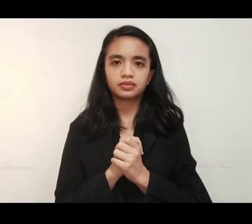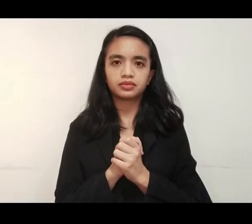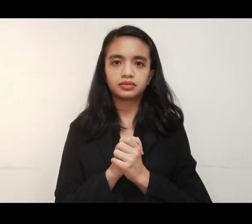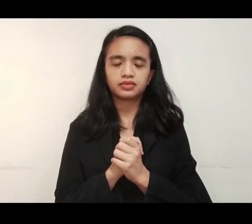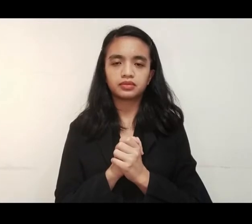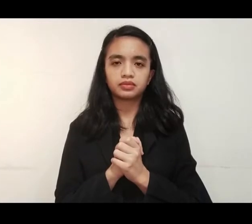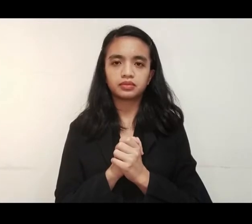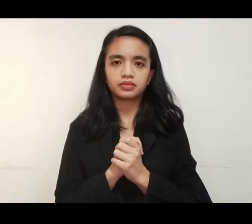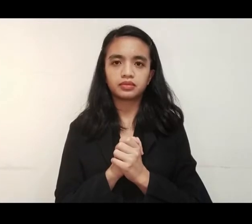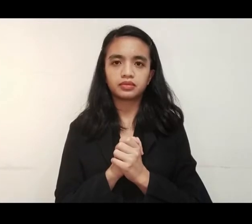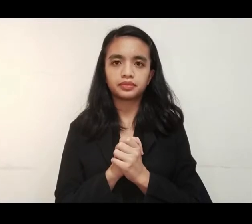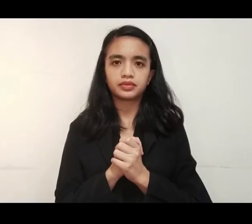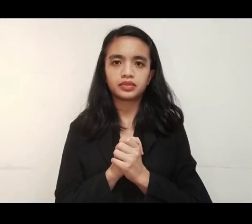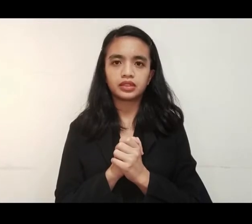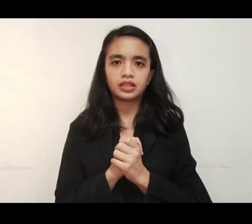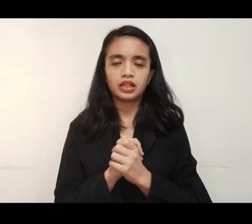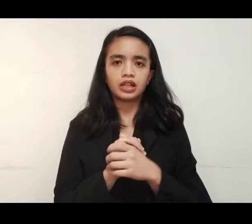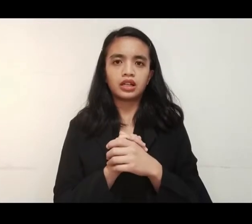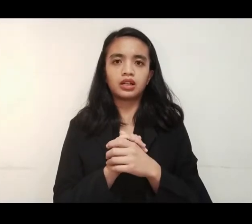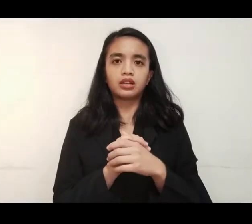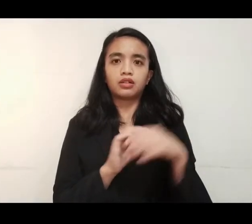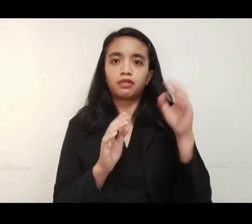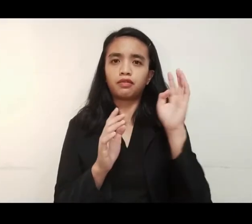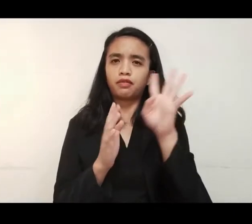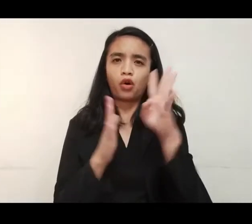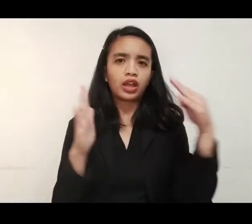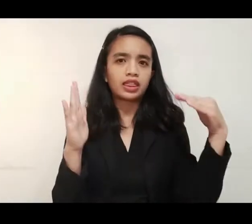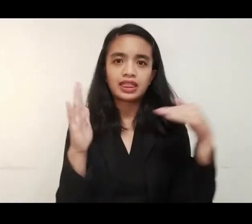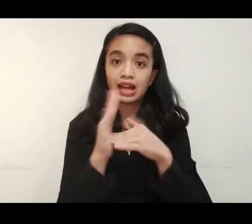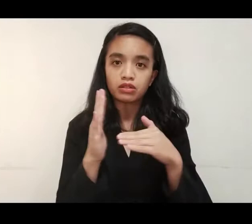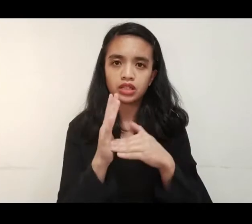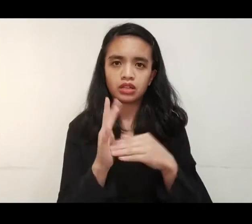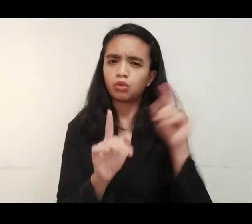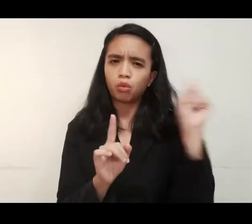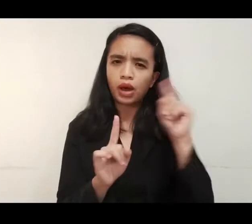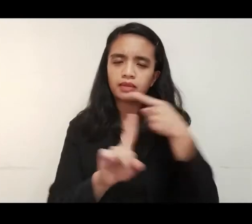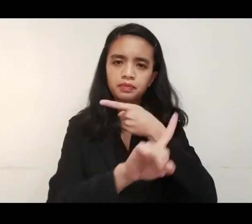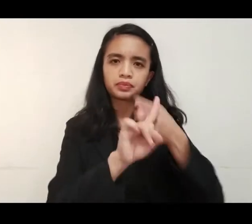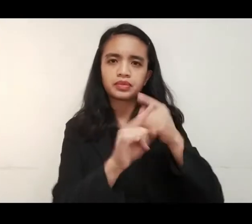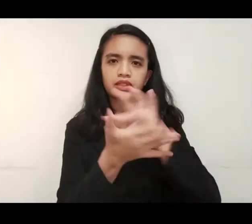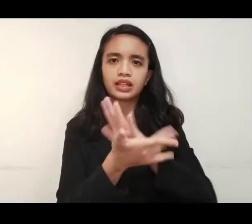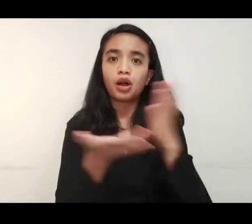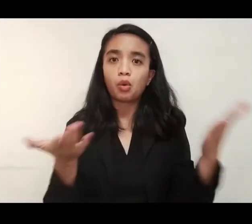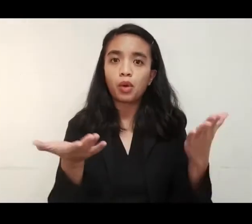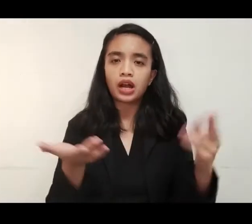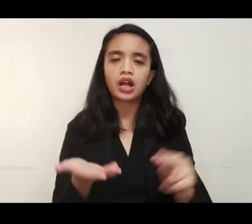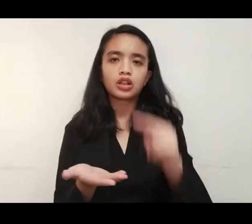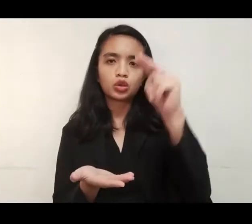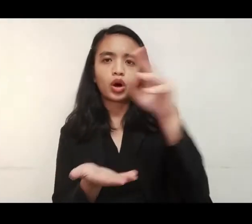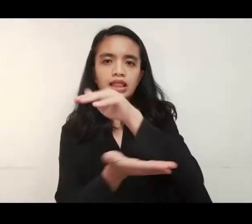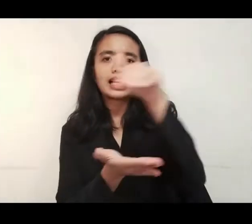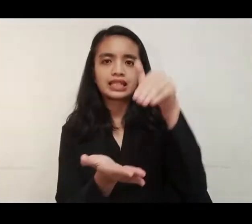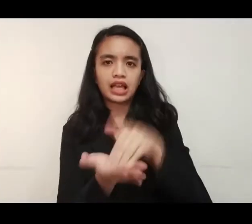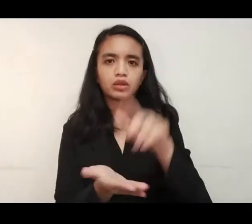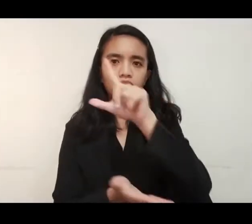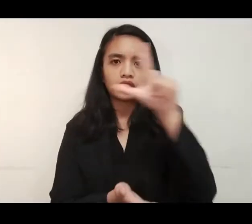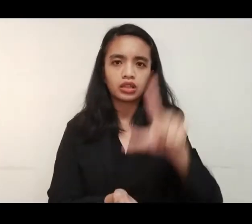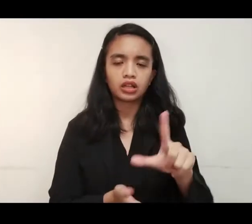Umabot na sa mahigit apat na raan ang kaso ng COVID-19 sa Hilaga at Gitnang Luzon.